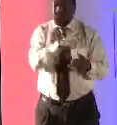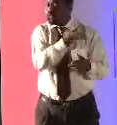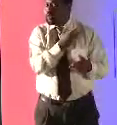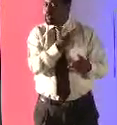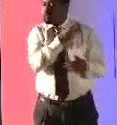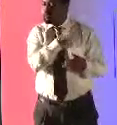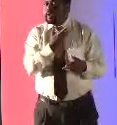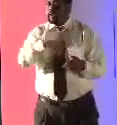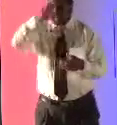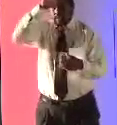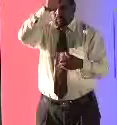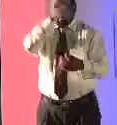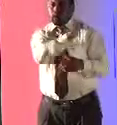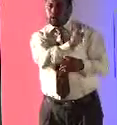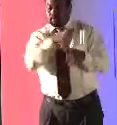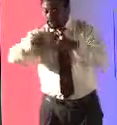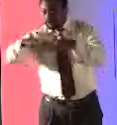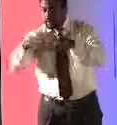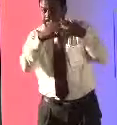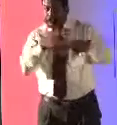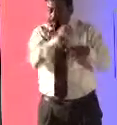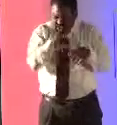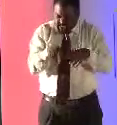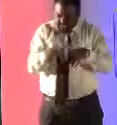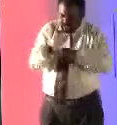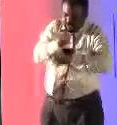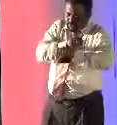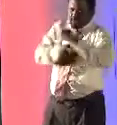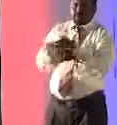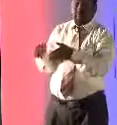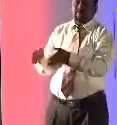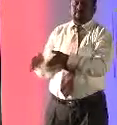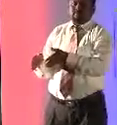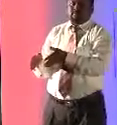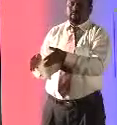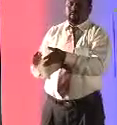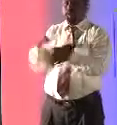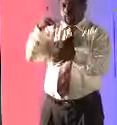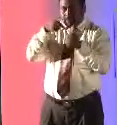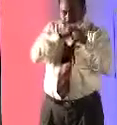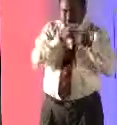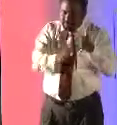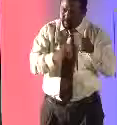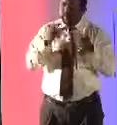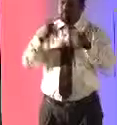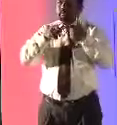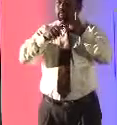تكساس عينما عيش هناك الكاميرا وهناك